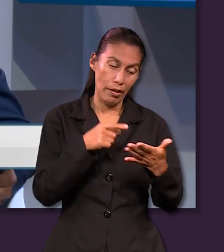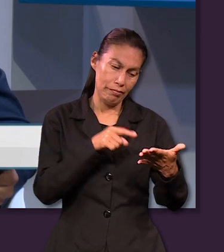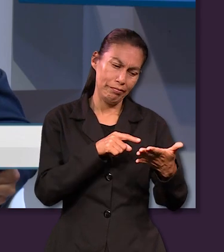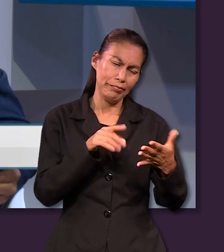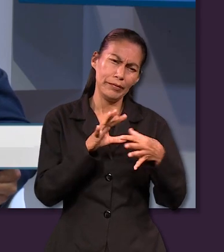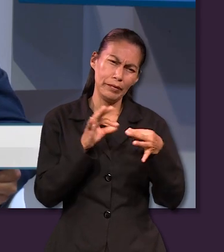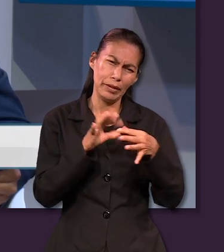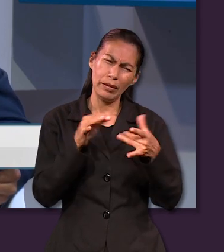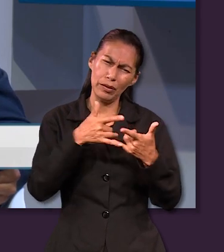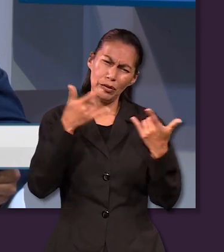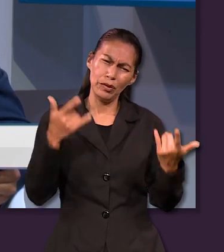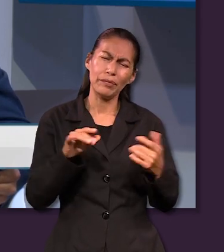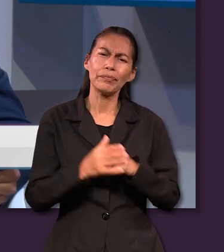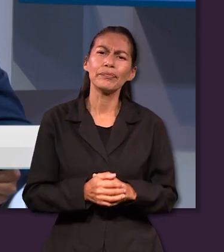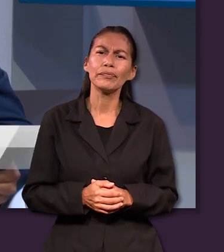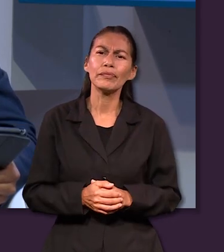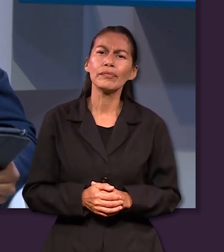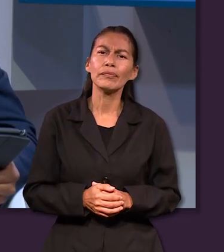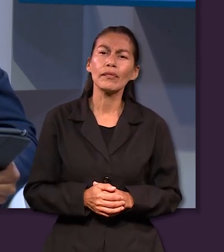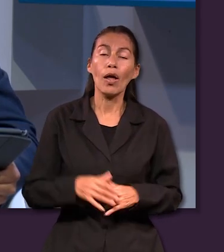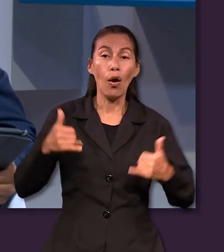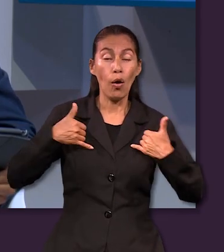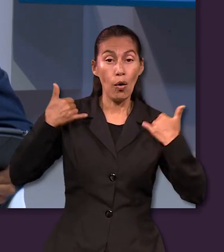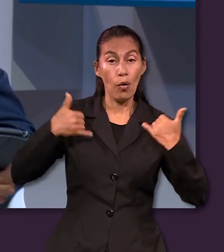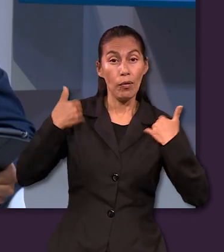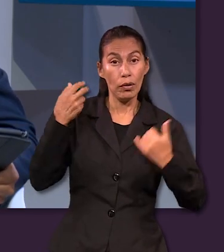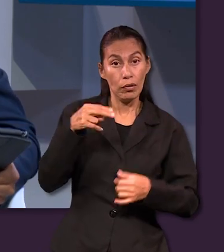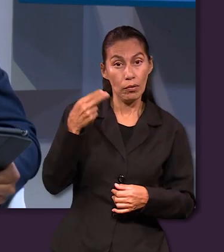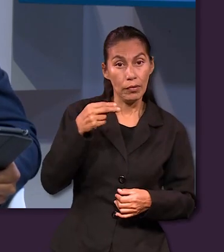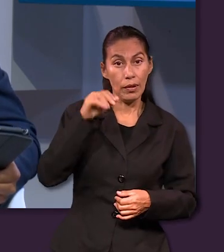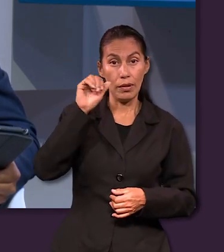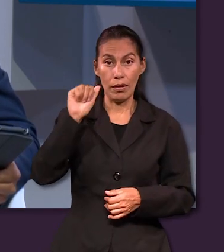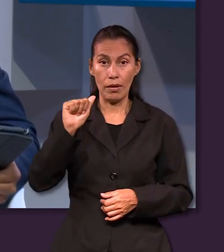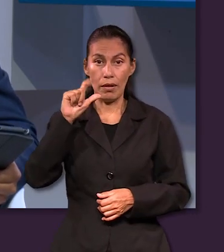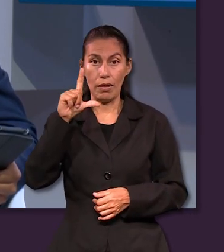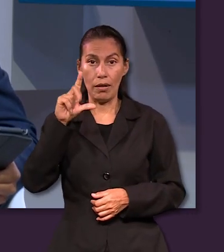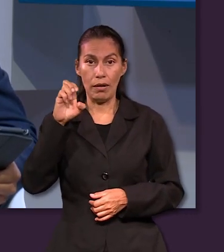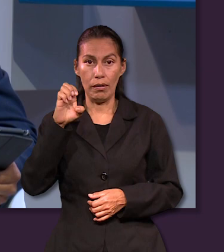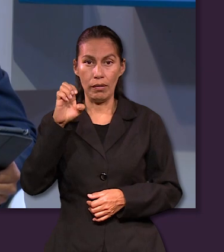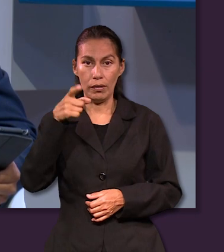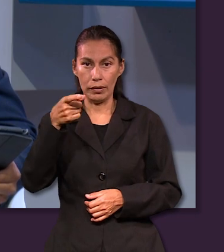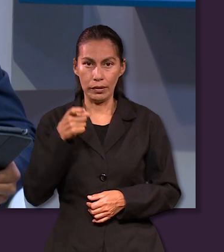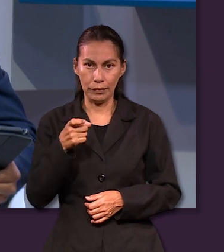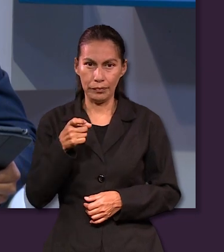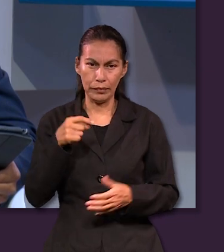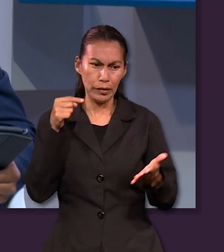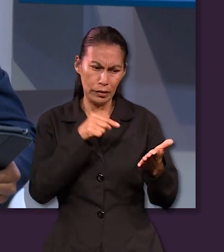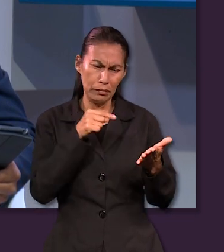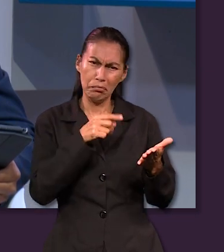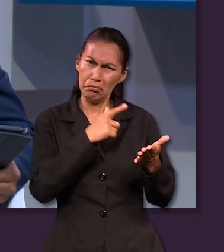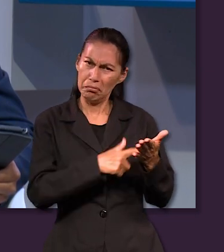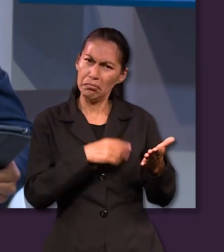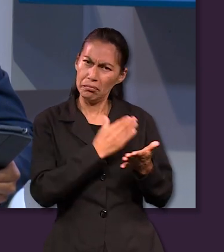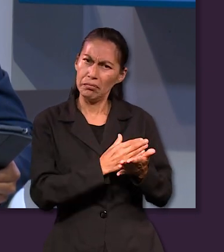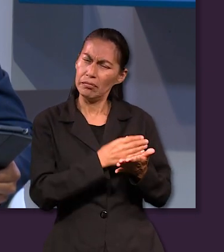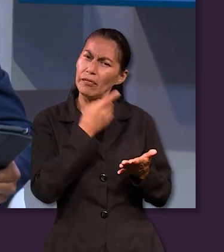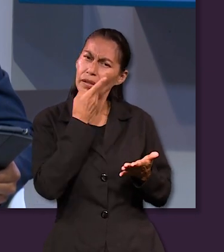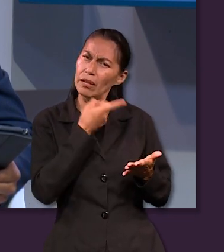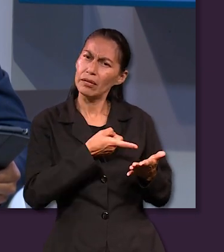este caso es de un joven que se llamaba Alex dice la lección que Alex es